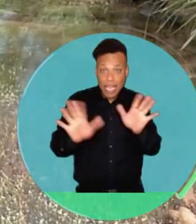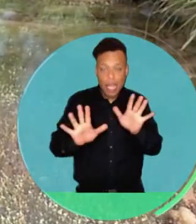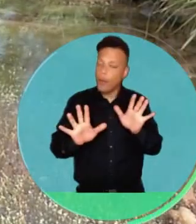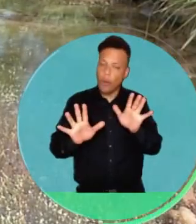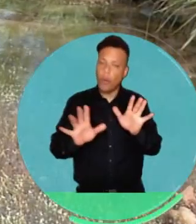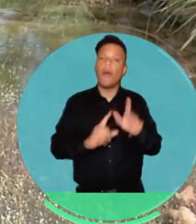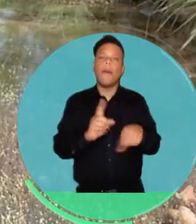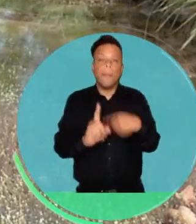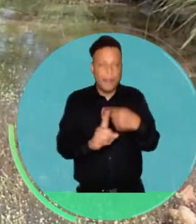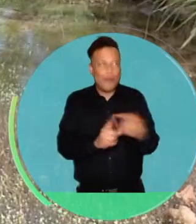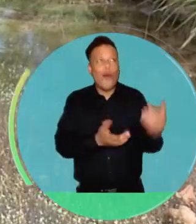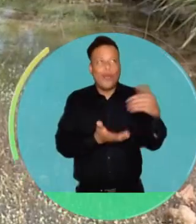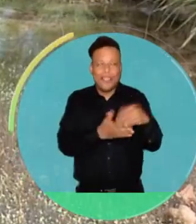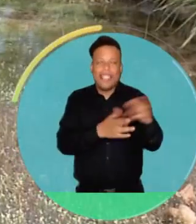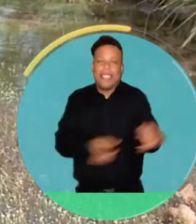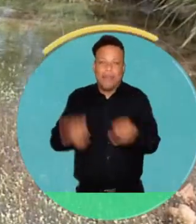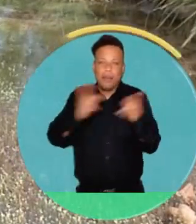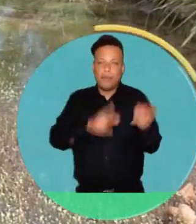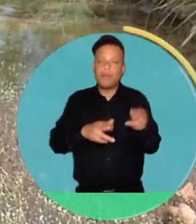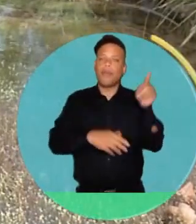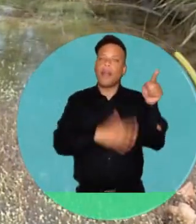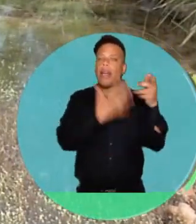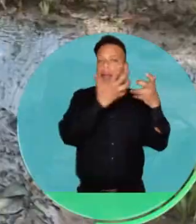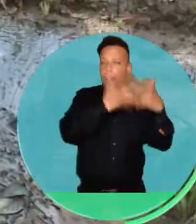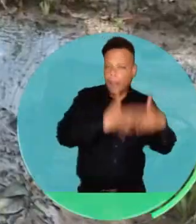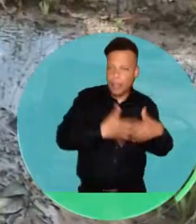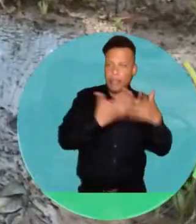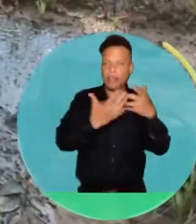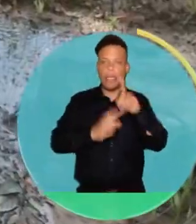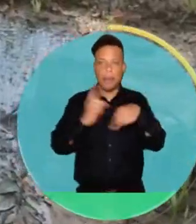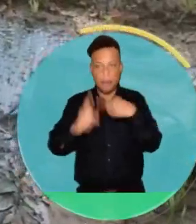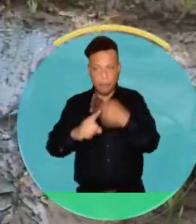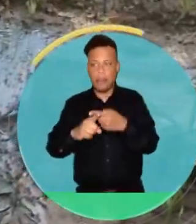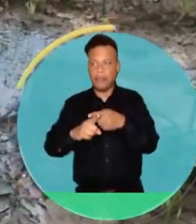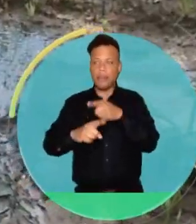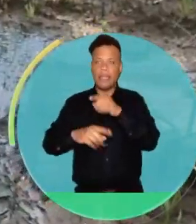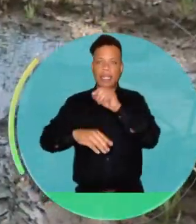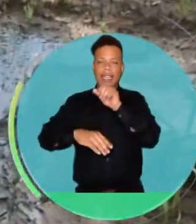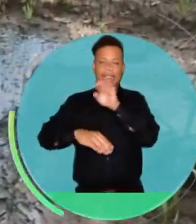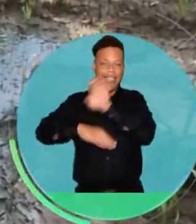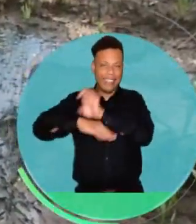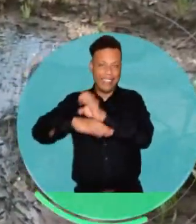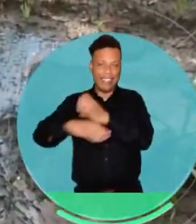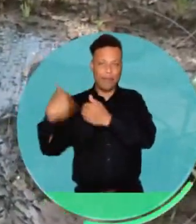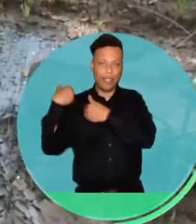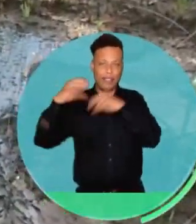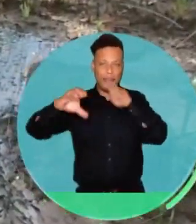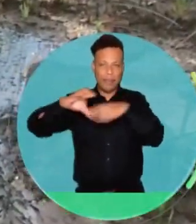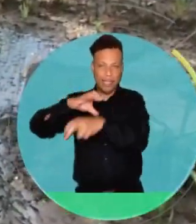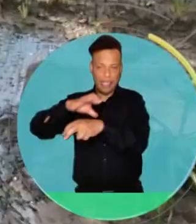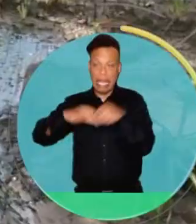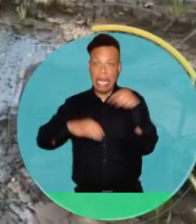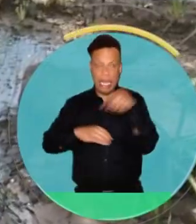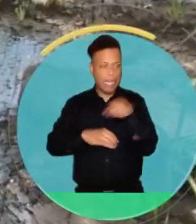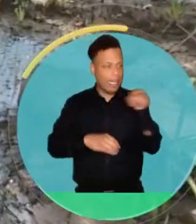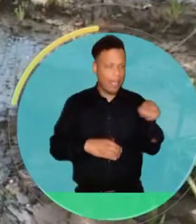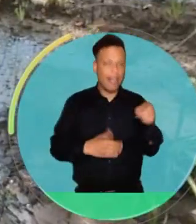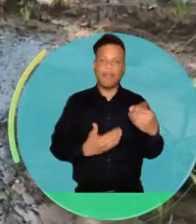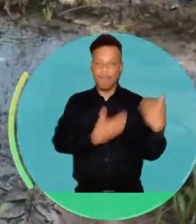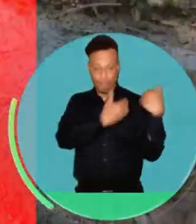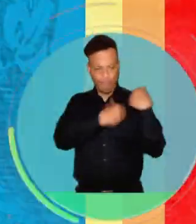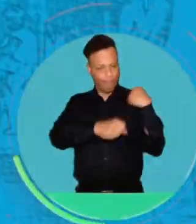Y no solo hacerlo bien, sino también de, vuelvo otra vez, que las corporaciones, que la misma Agencia Nacional de Minería,